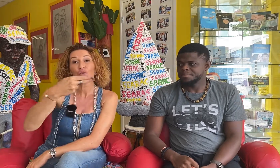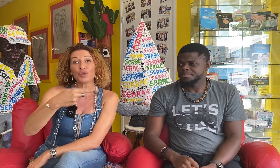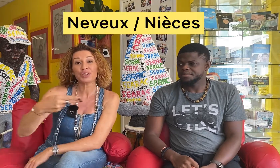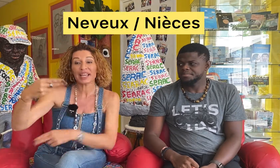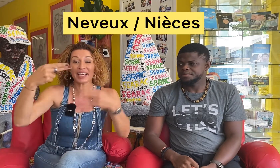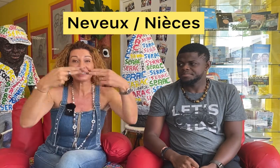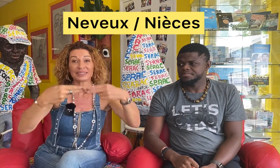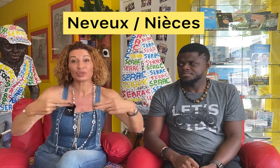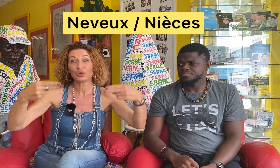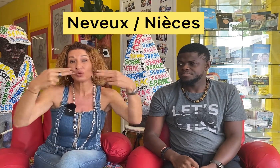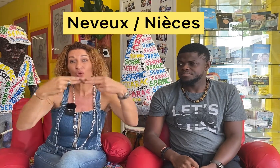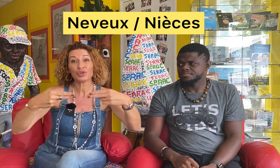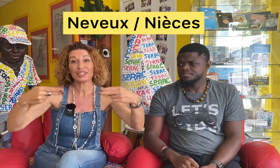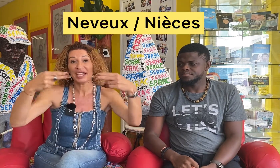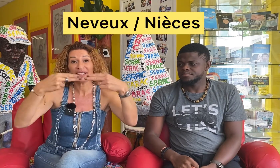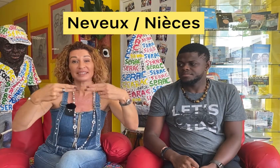Neveu, nièce. Neveu, nièce.